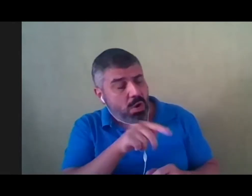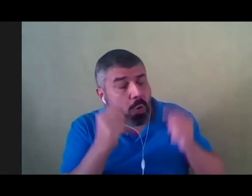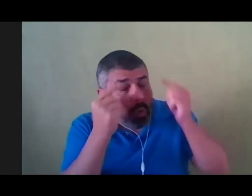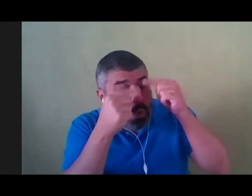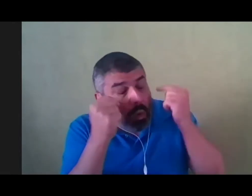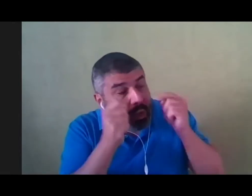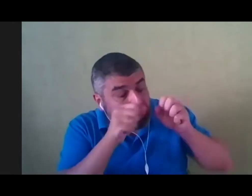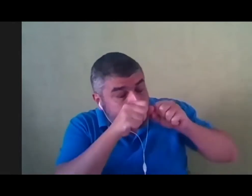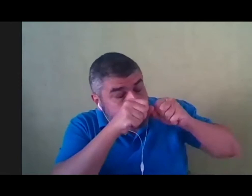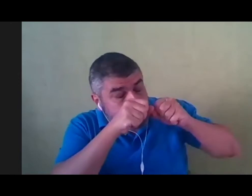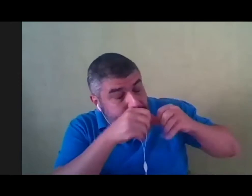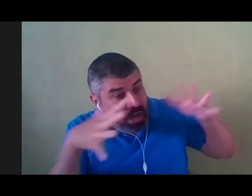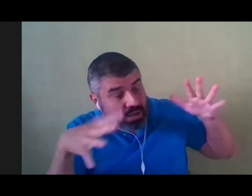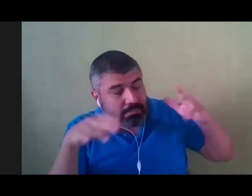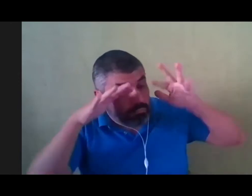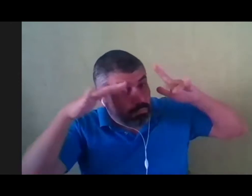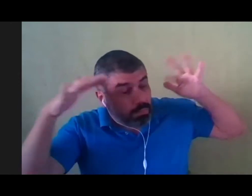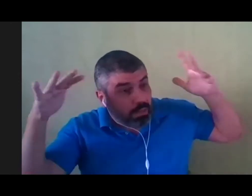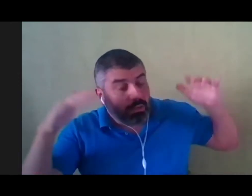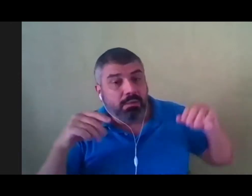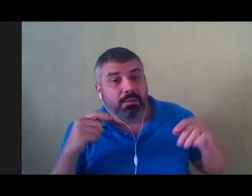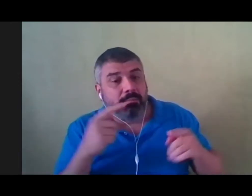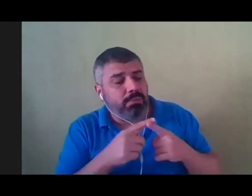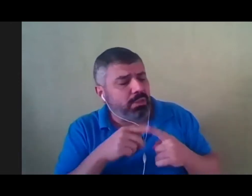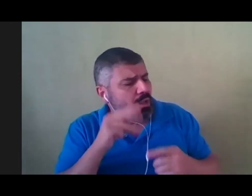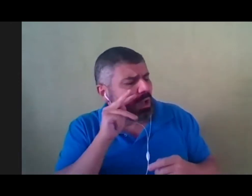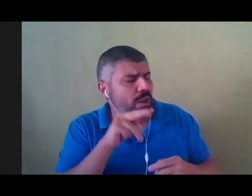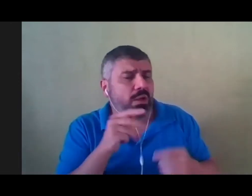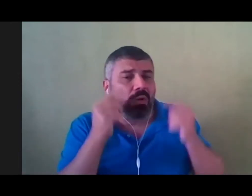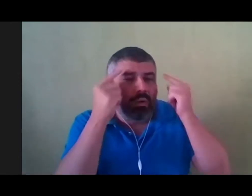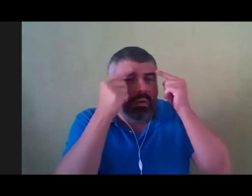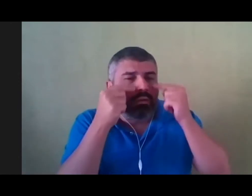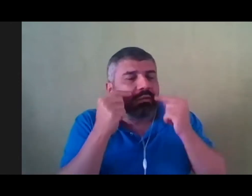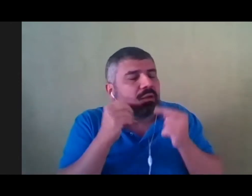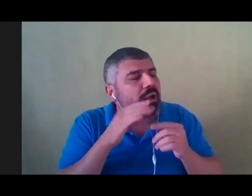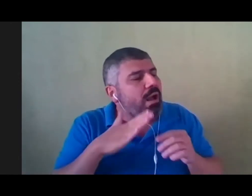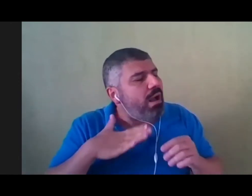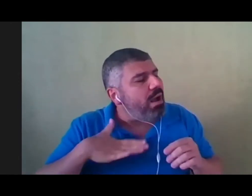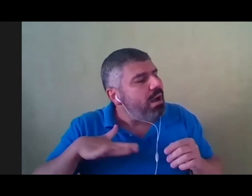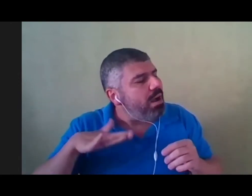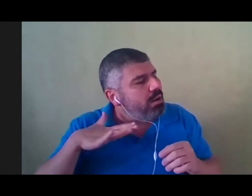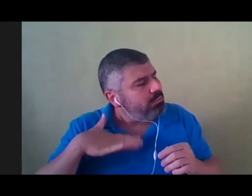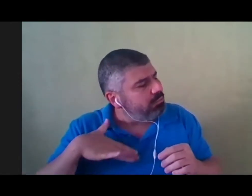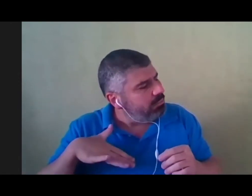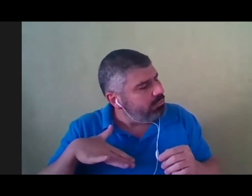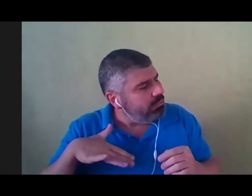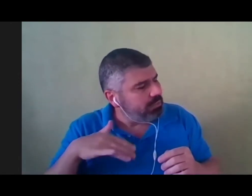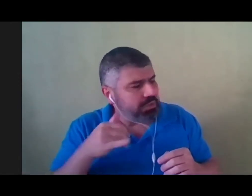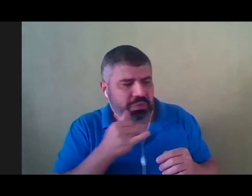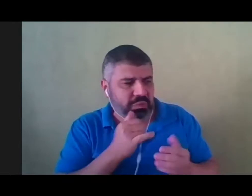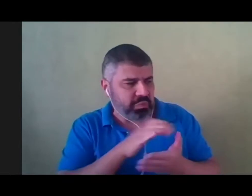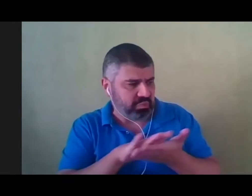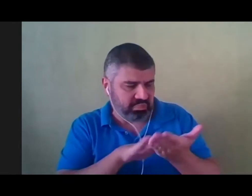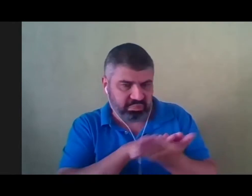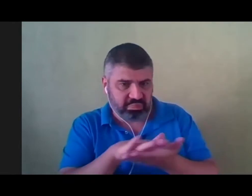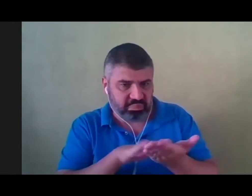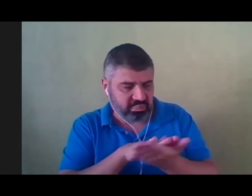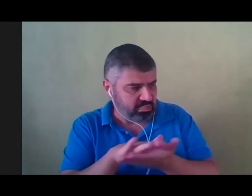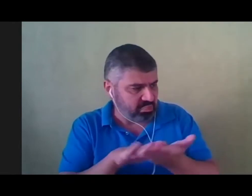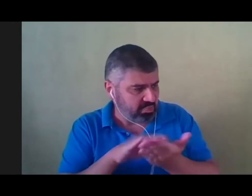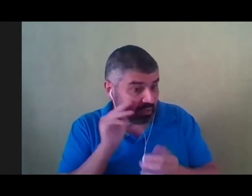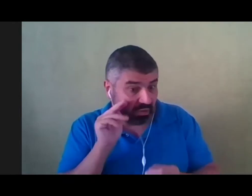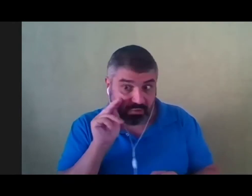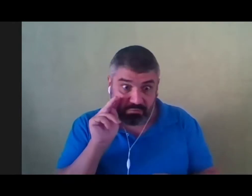Os olhares eram tão doce, calmo, sereno e que se eu via tristeza, logo ao olhar para a princesa,